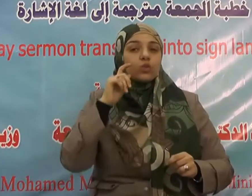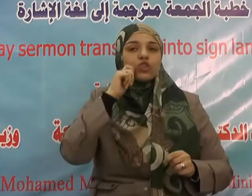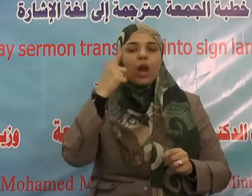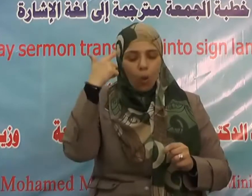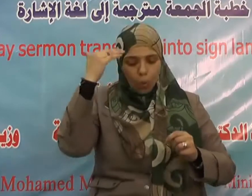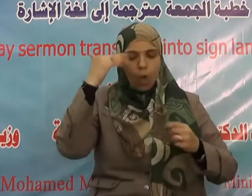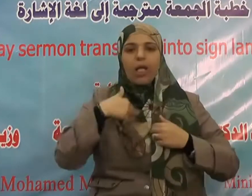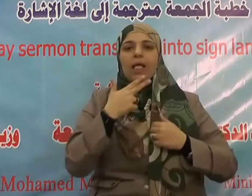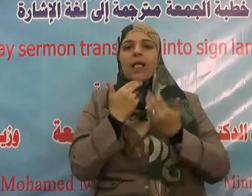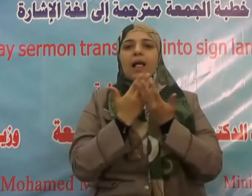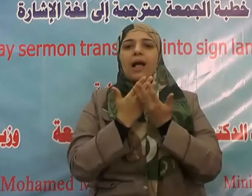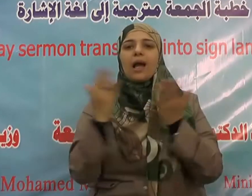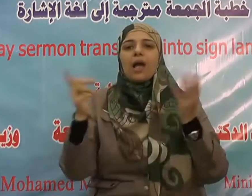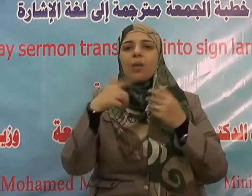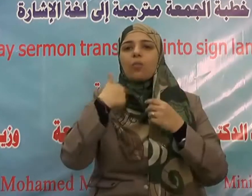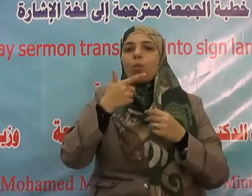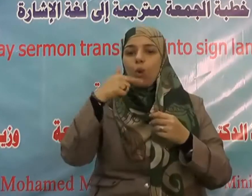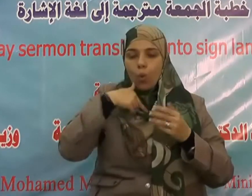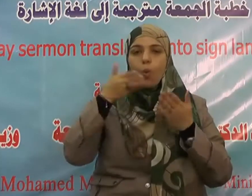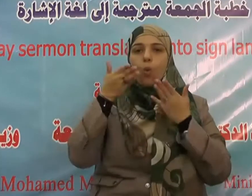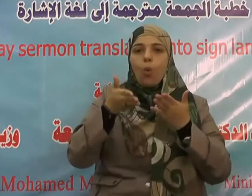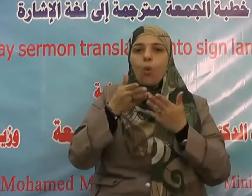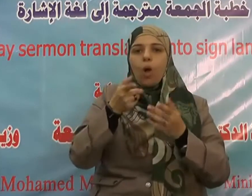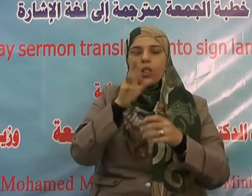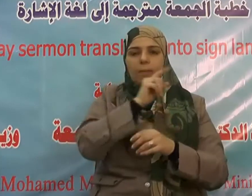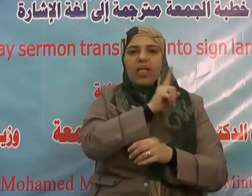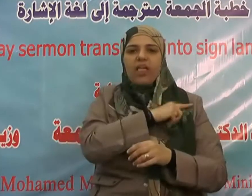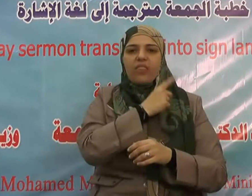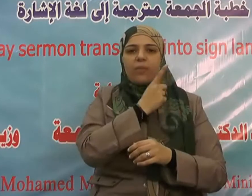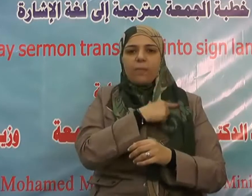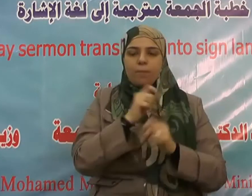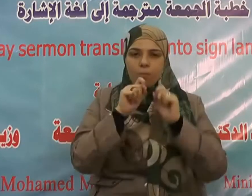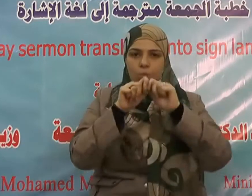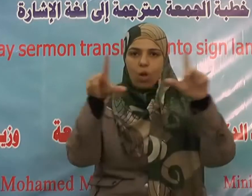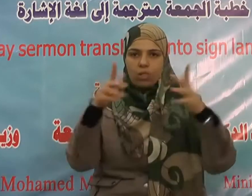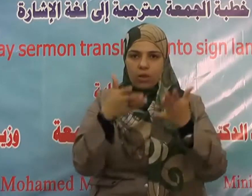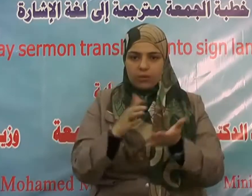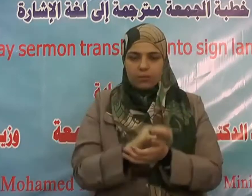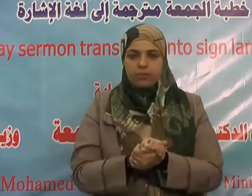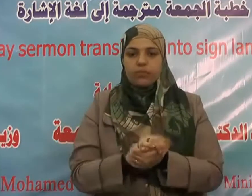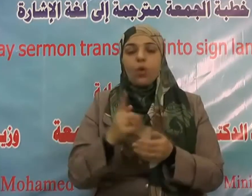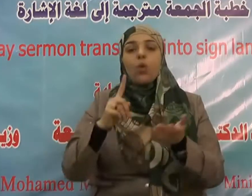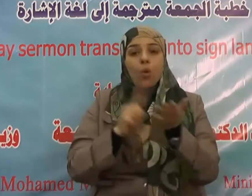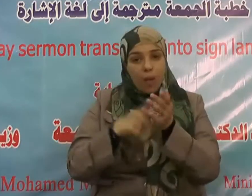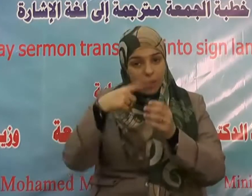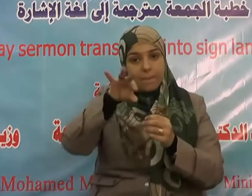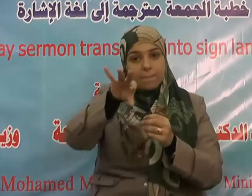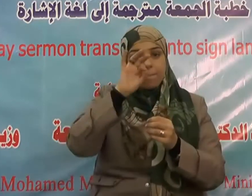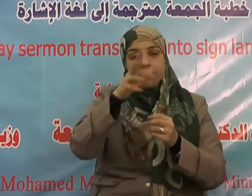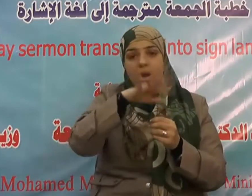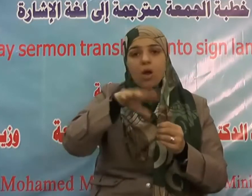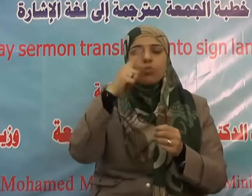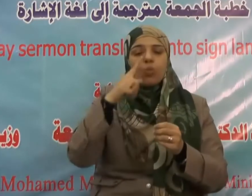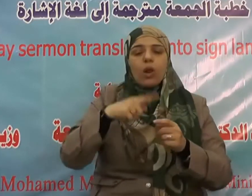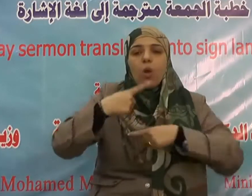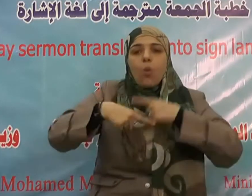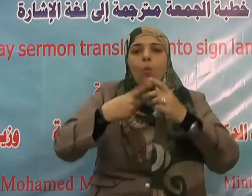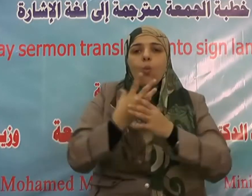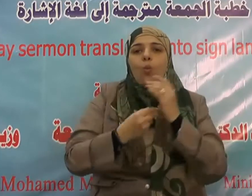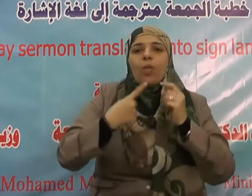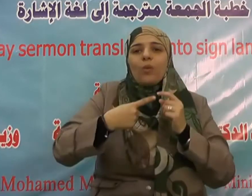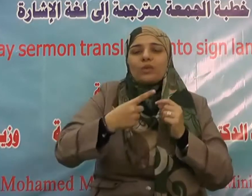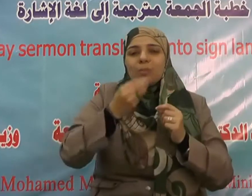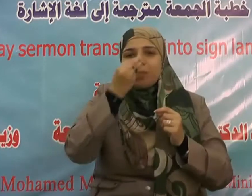مع ظنك أن الصدق قد يضرك وأن لا تقول الكذب مع ظنك